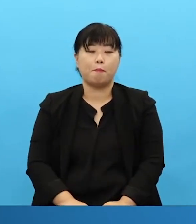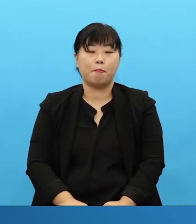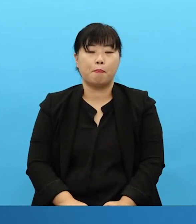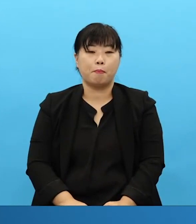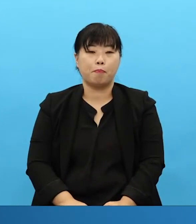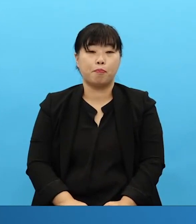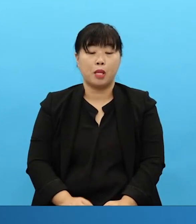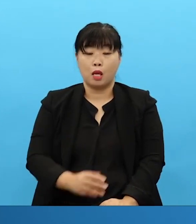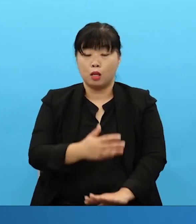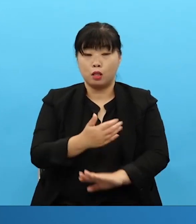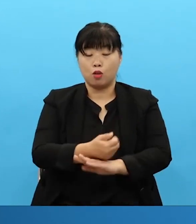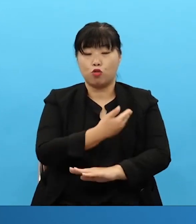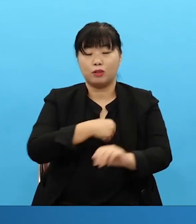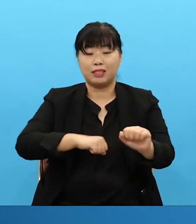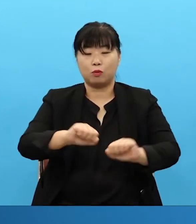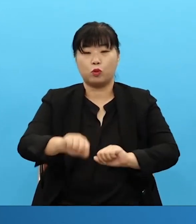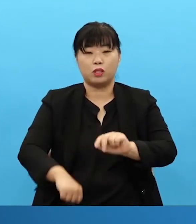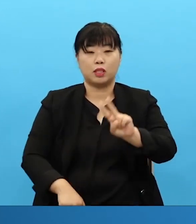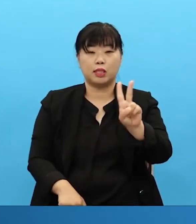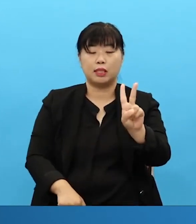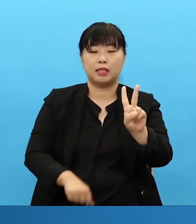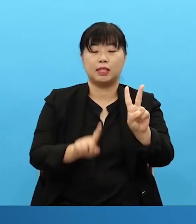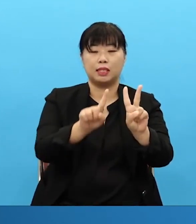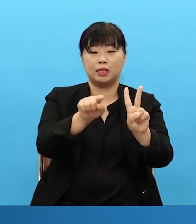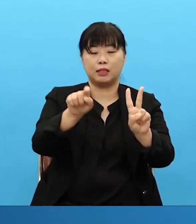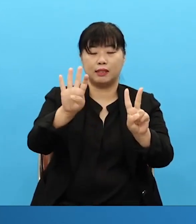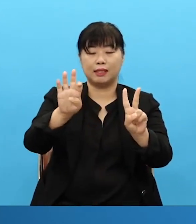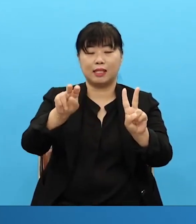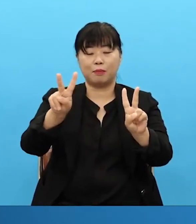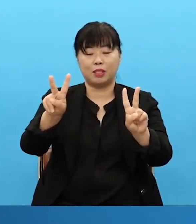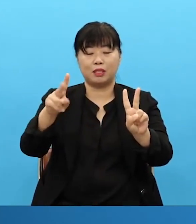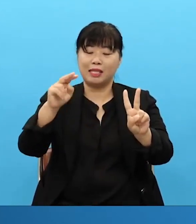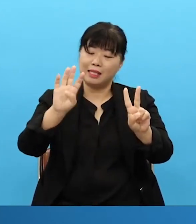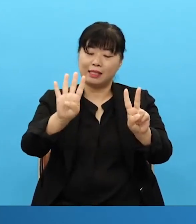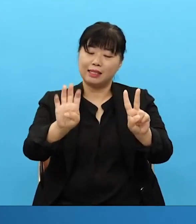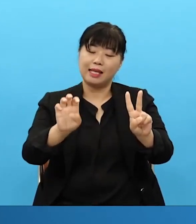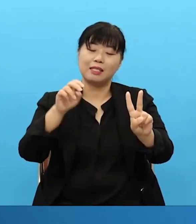There are no conditions and at this time the answer of Acts 2 1-47 arises. 사실 이제 우리말로 끝난 거예요.